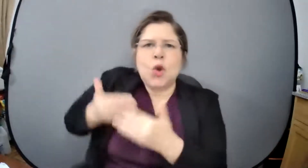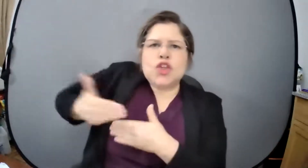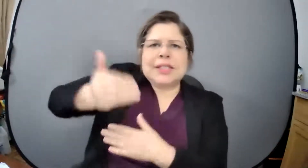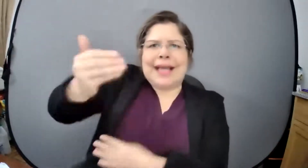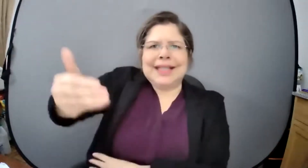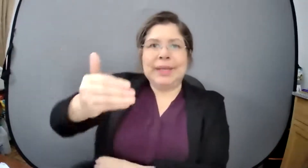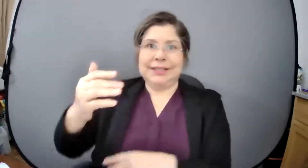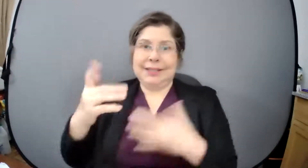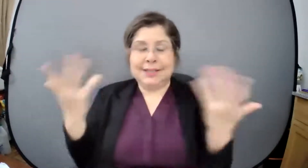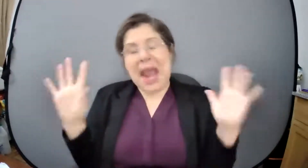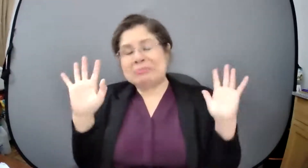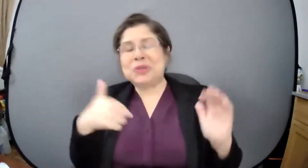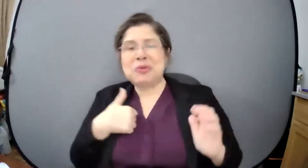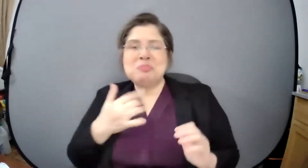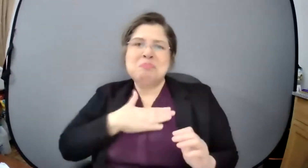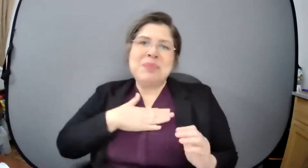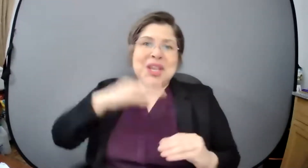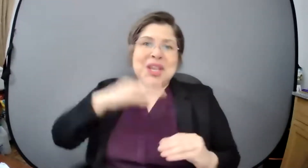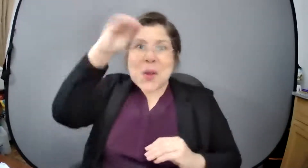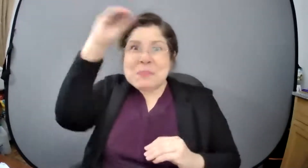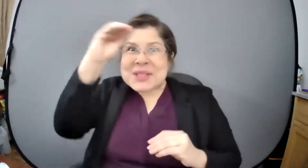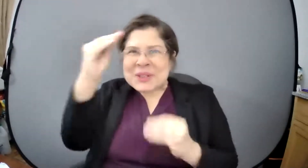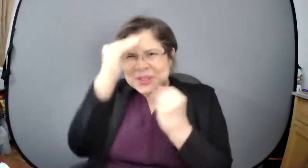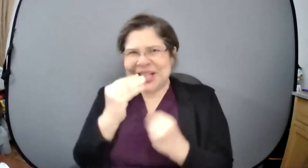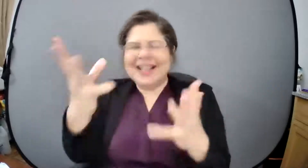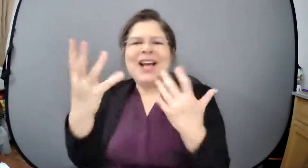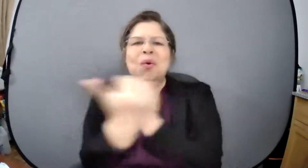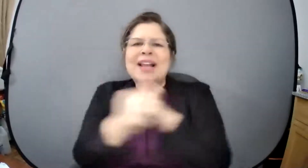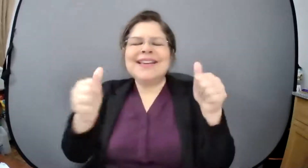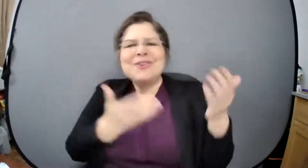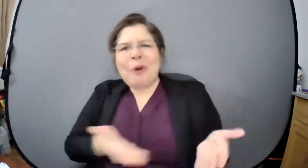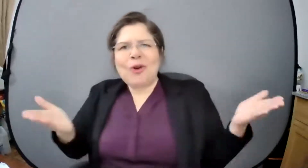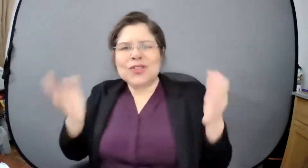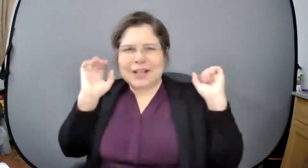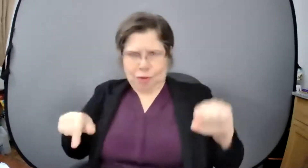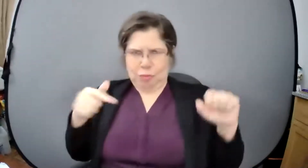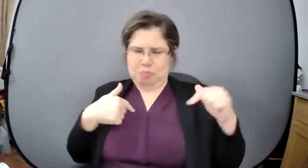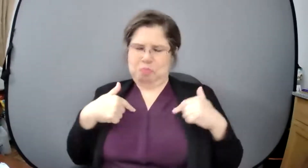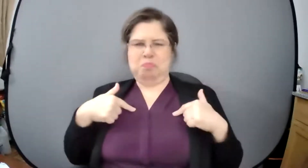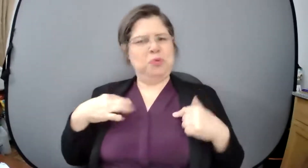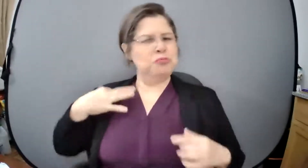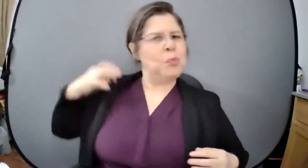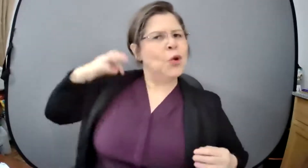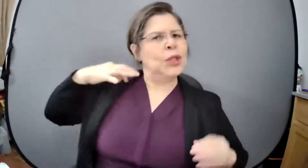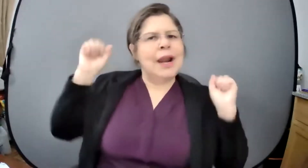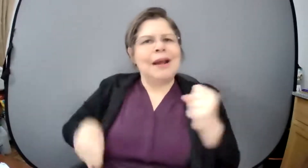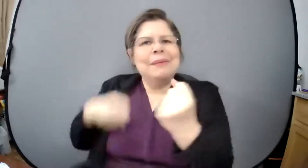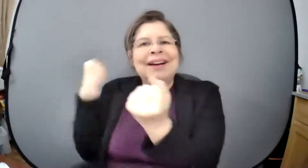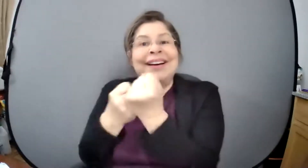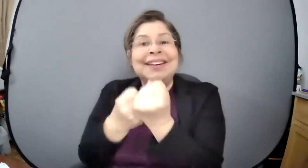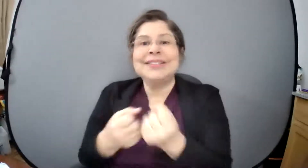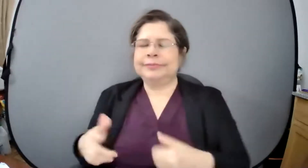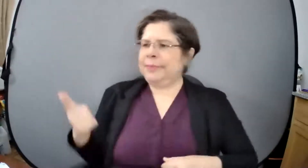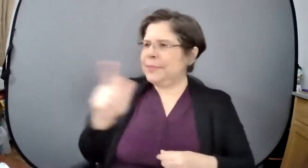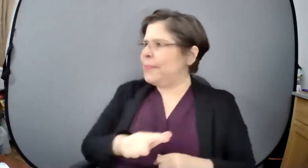Miriam por esa super respuesta por el trabajo que haces en tu comunidad y creo que